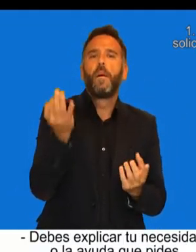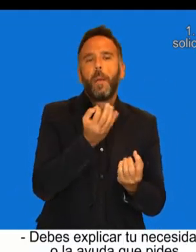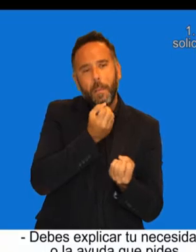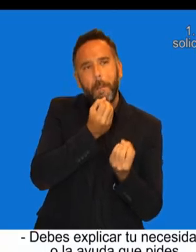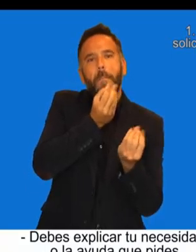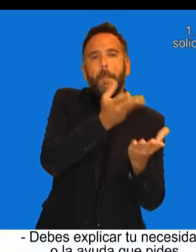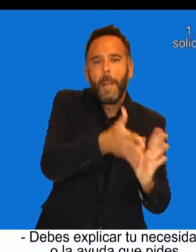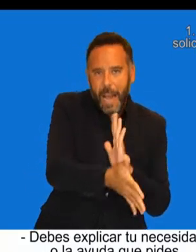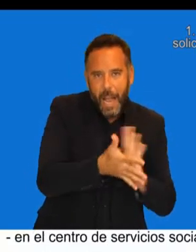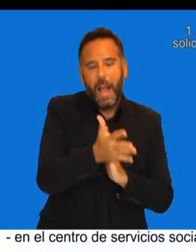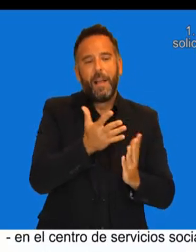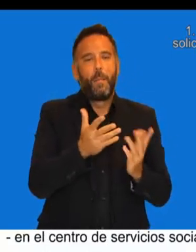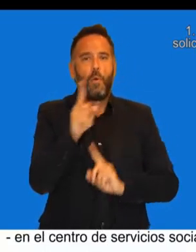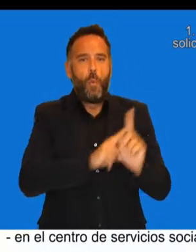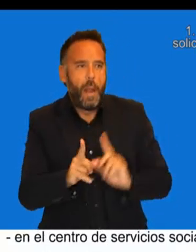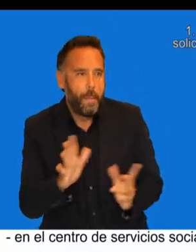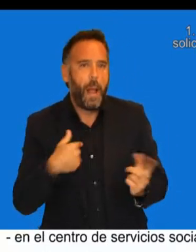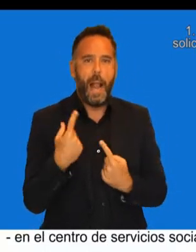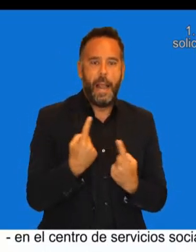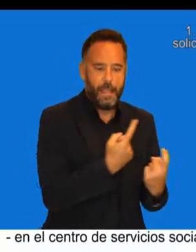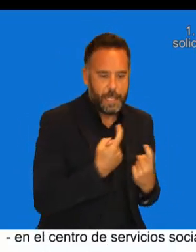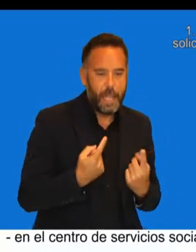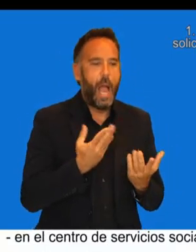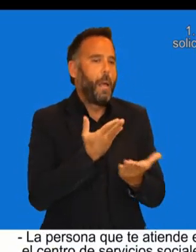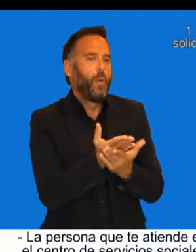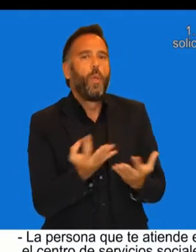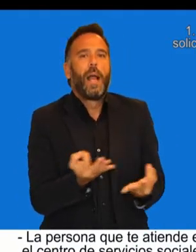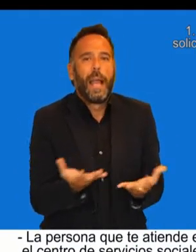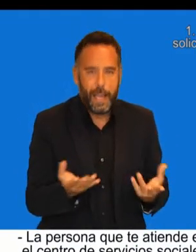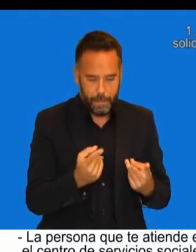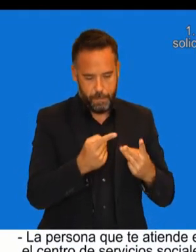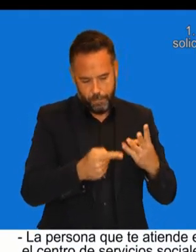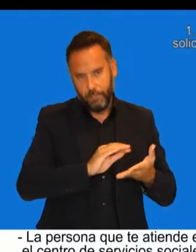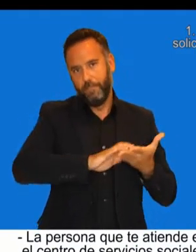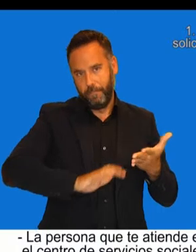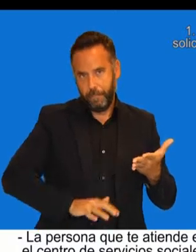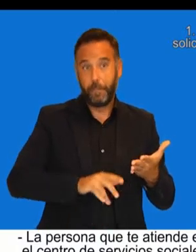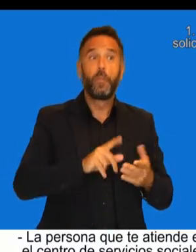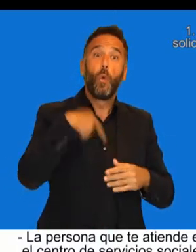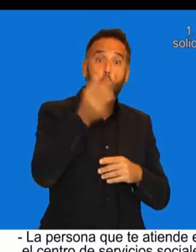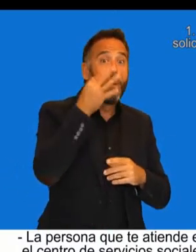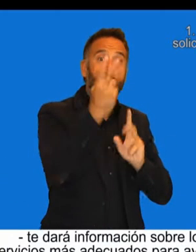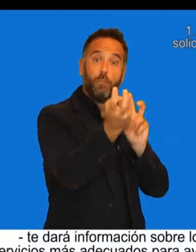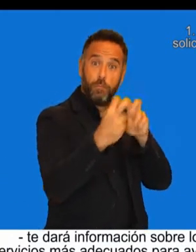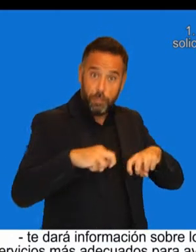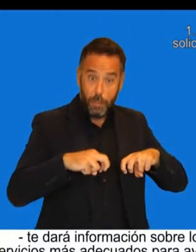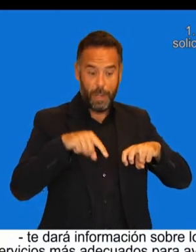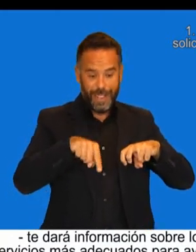o la ayuda que pides en el Centro de Servicios Sociales. La persona que te atienda en el Centro de Servicios Sociales... ...te dará información